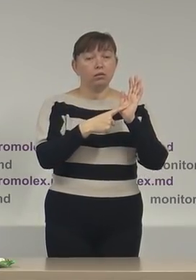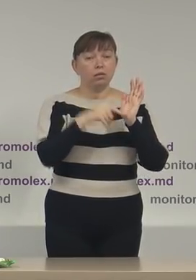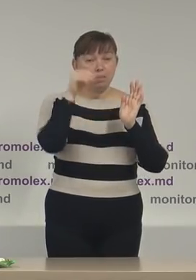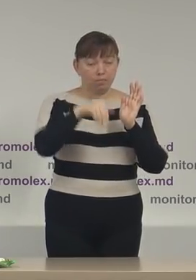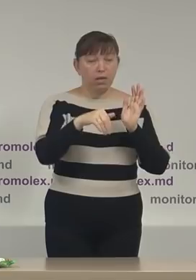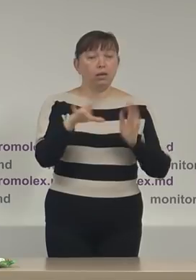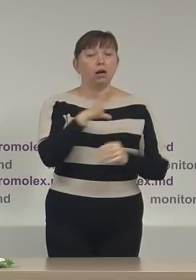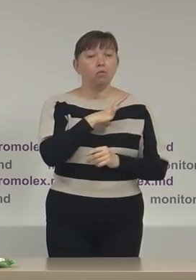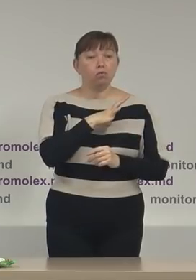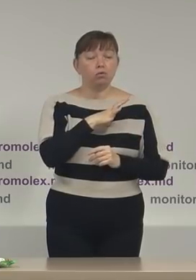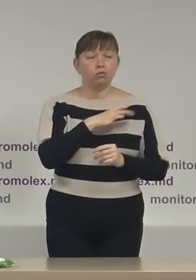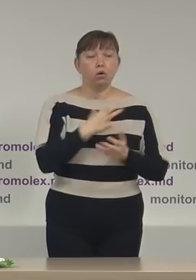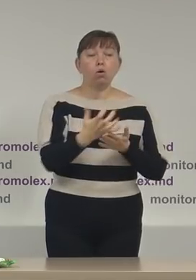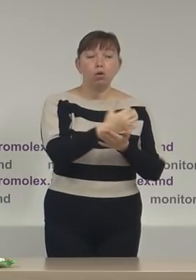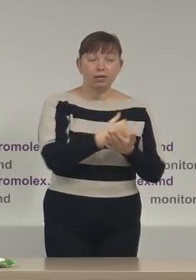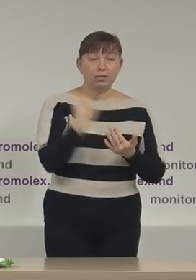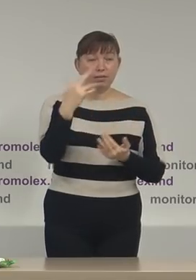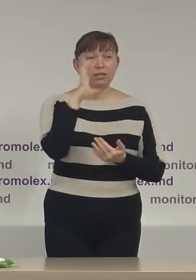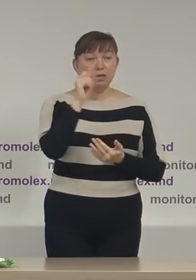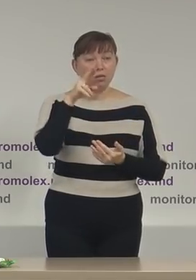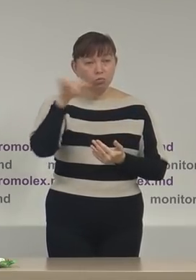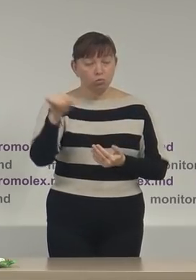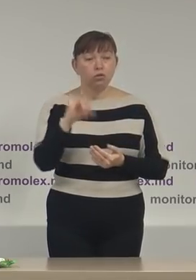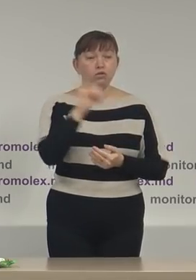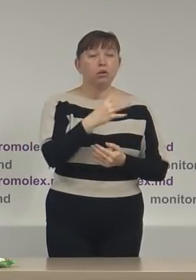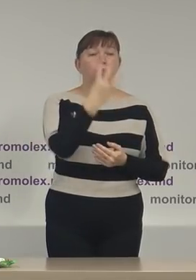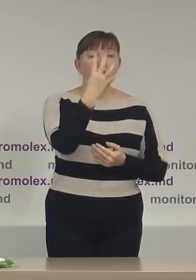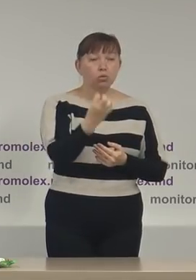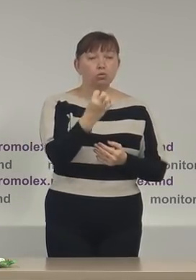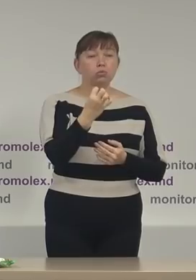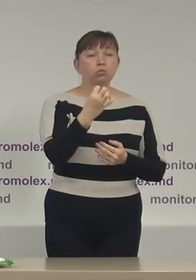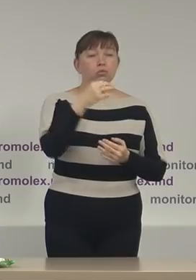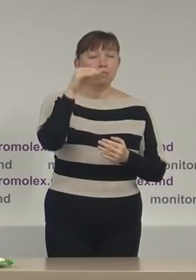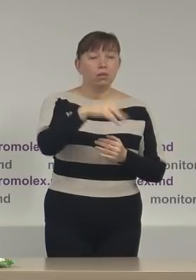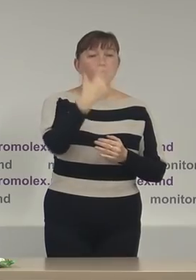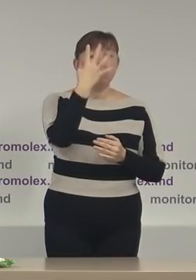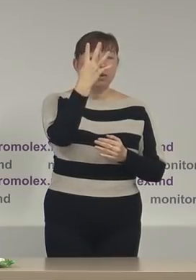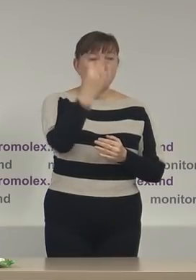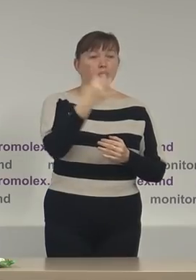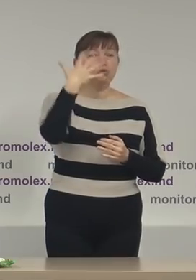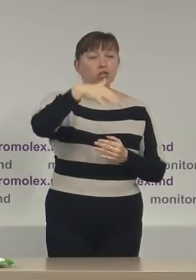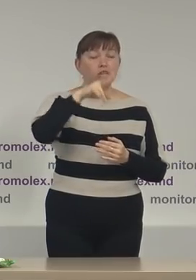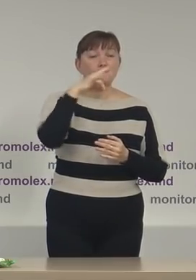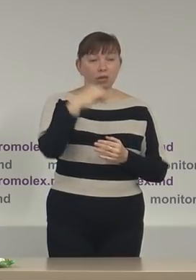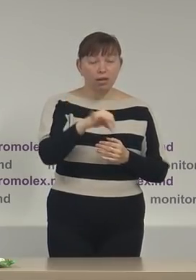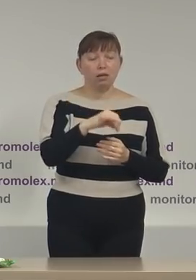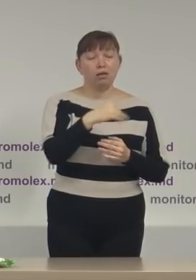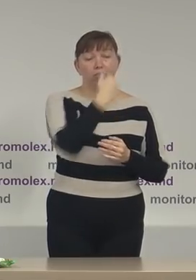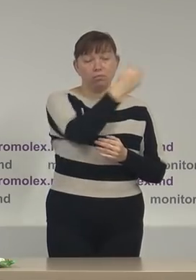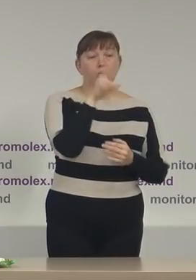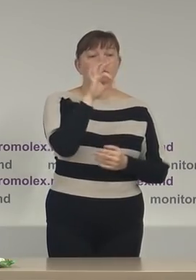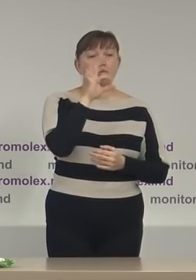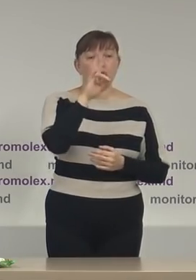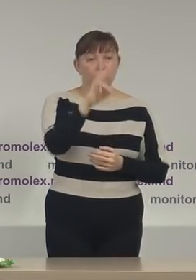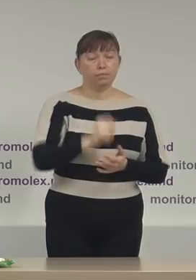au fost colectați de mai asandu și 400 1450 lei de către concurentul electoral